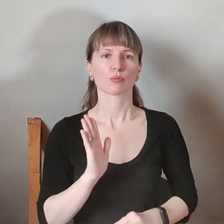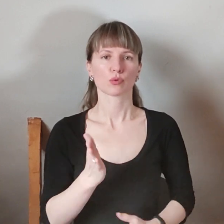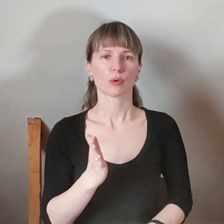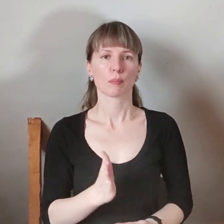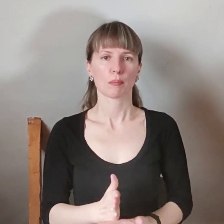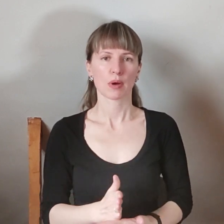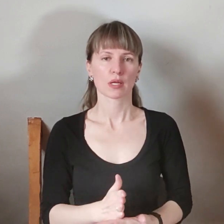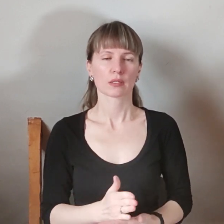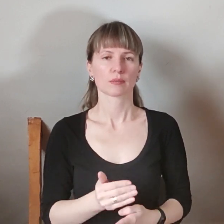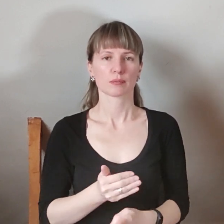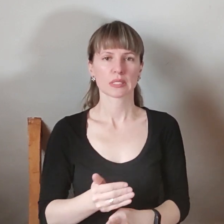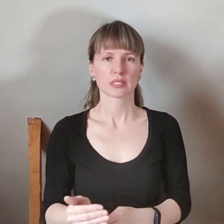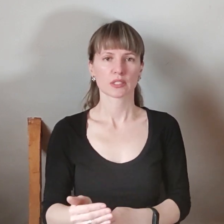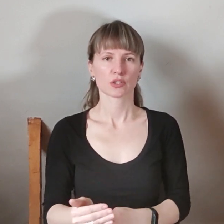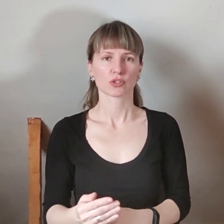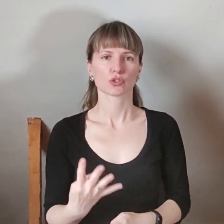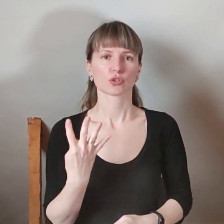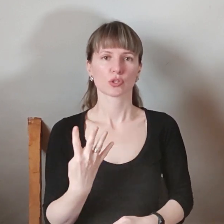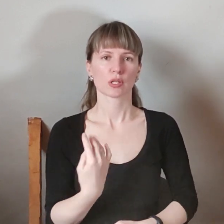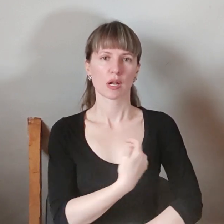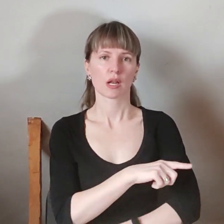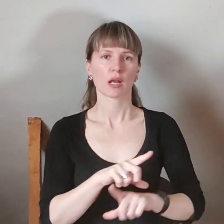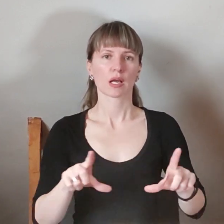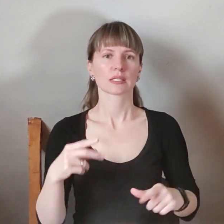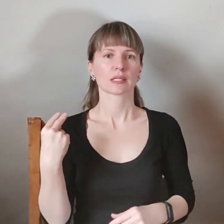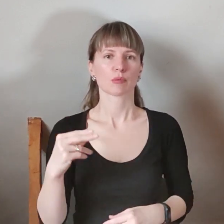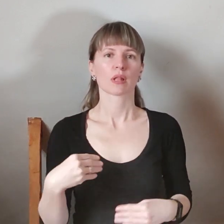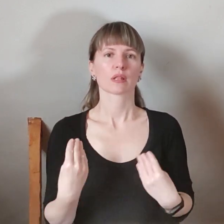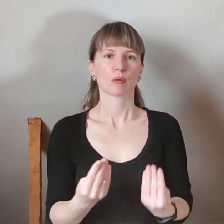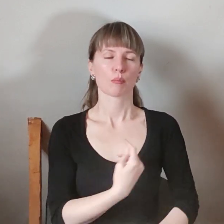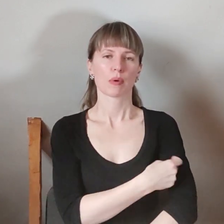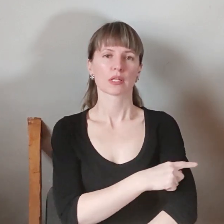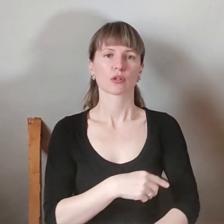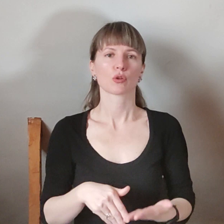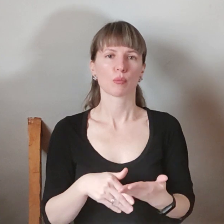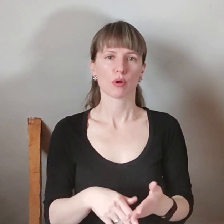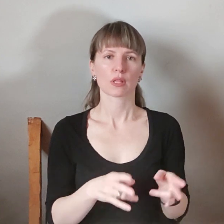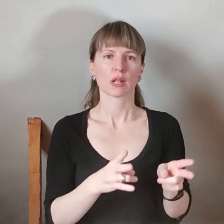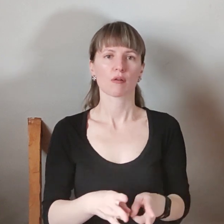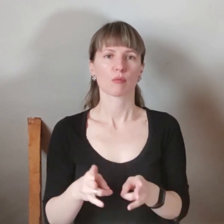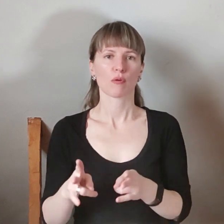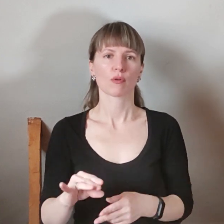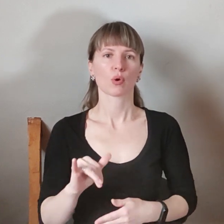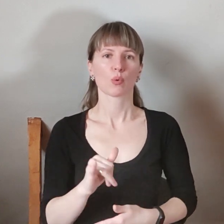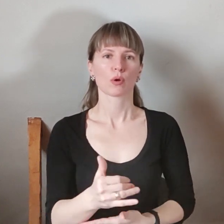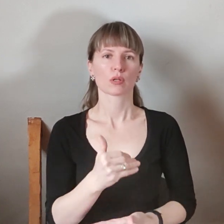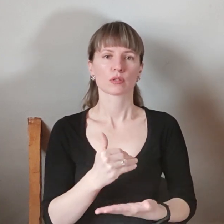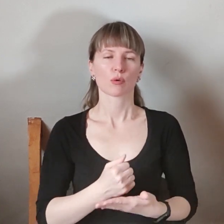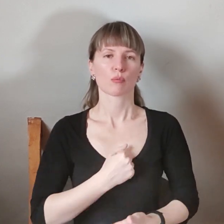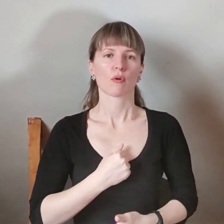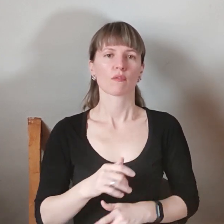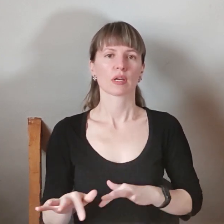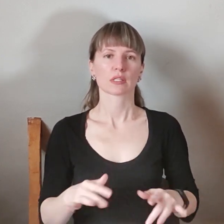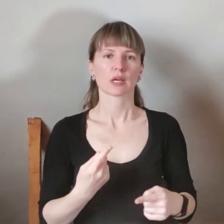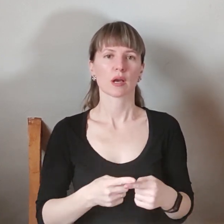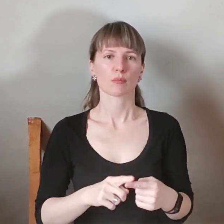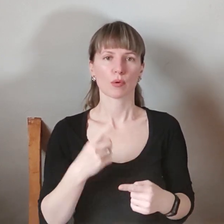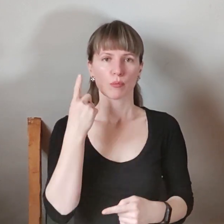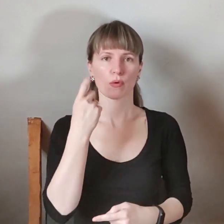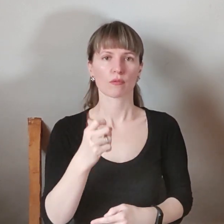у сходу. Чотири лікарні Запорізжя надають медичну допомогу травмованим у результаті бойових дій. Про це повідомив заступник міського